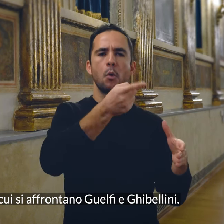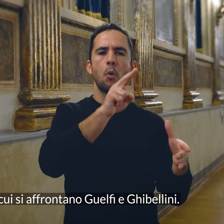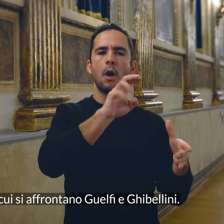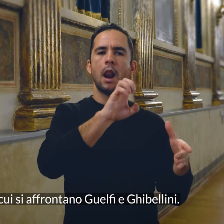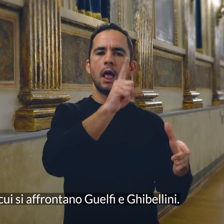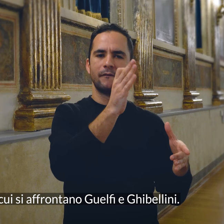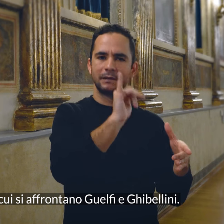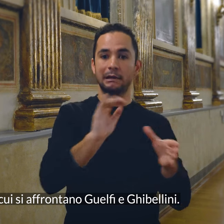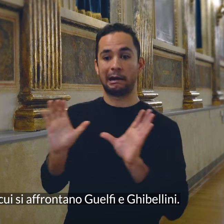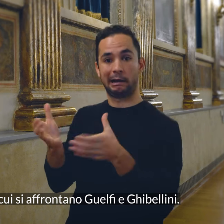e Ghibellini.